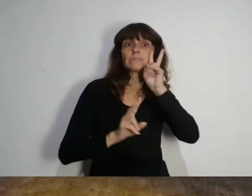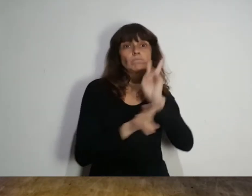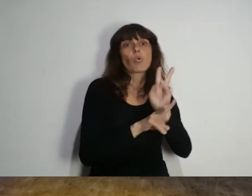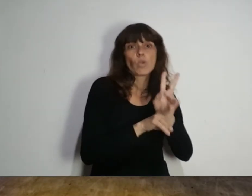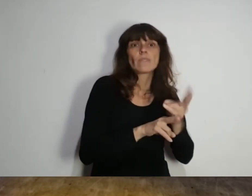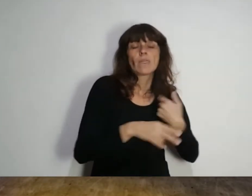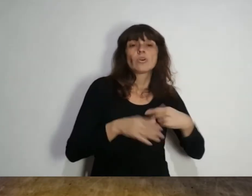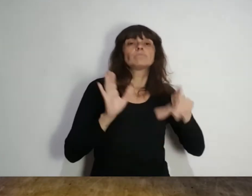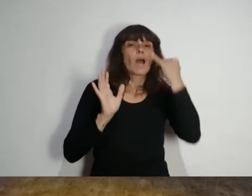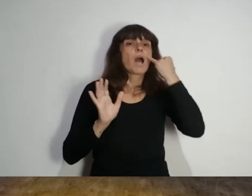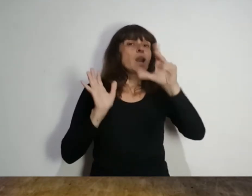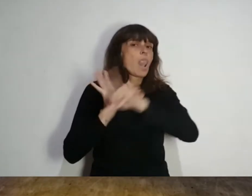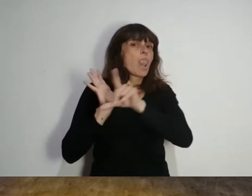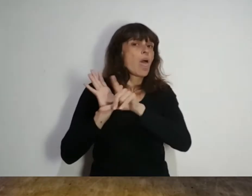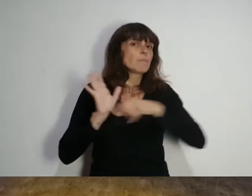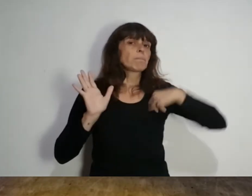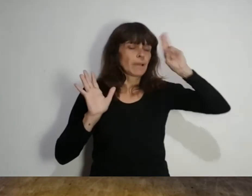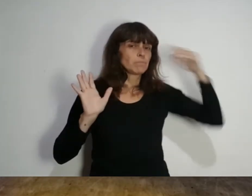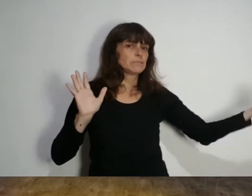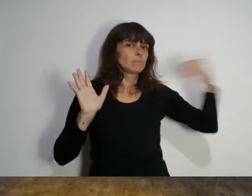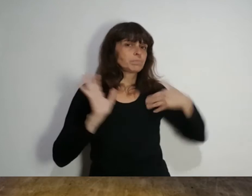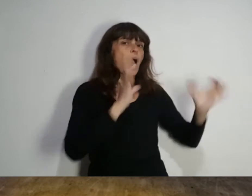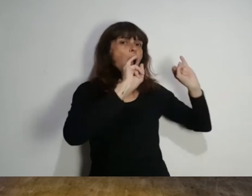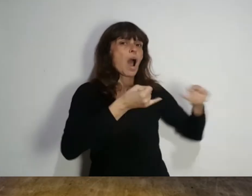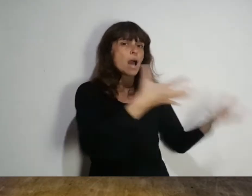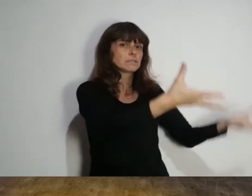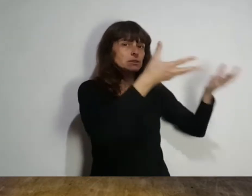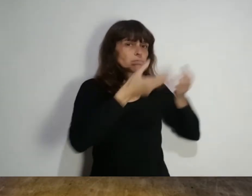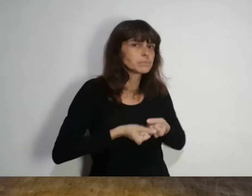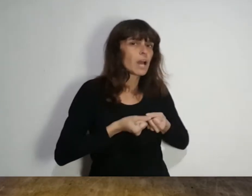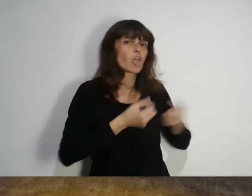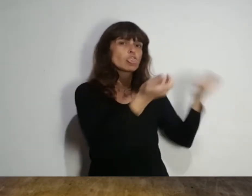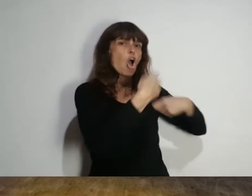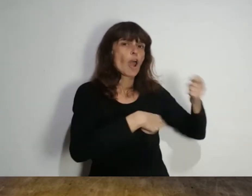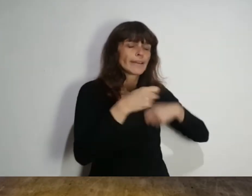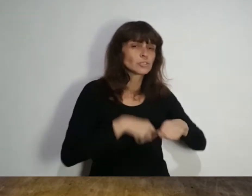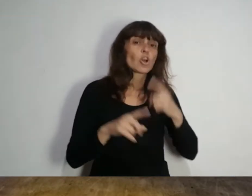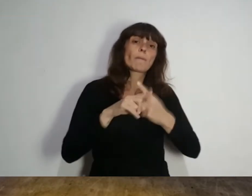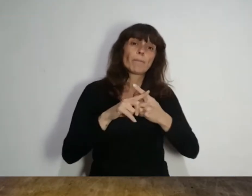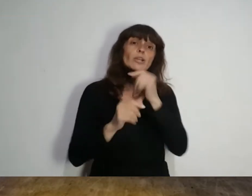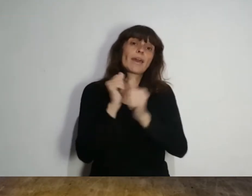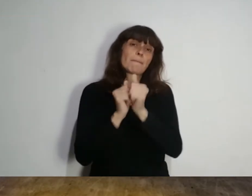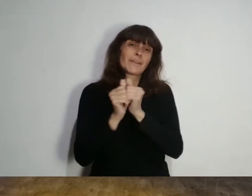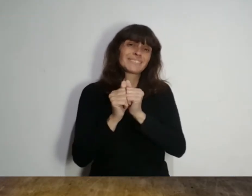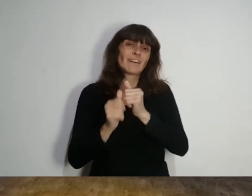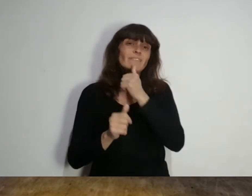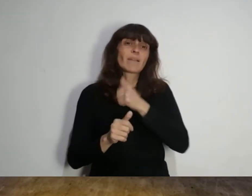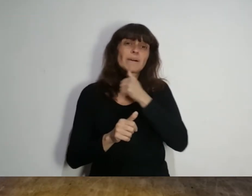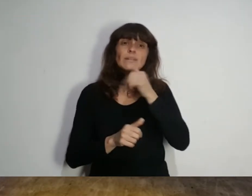intereses del país y satisfaga las precauciones legales sugeridas por las empresas farmacéuticas de los Estados Unidos.